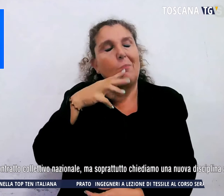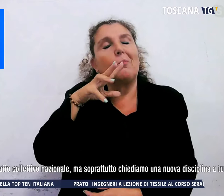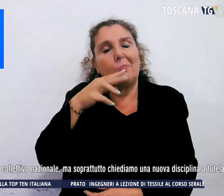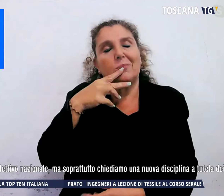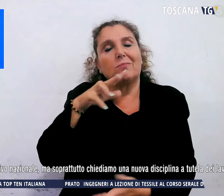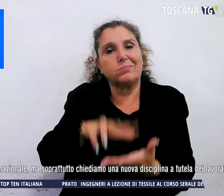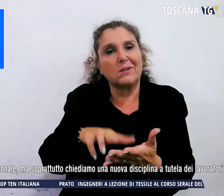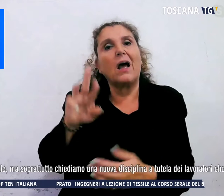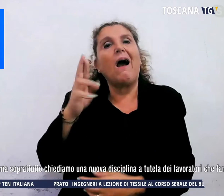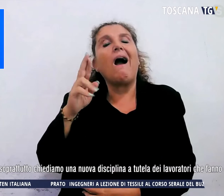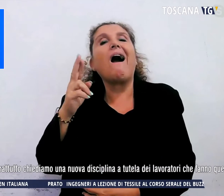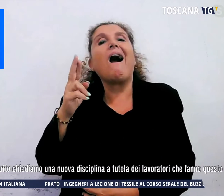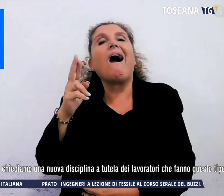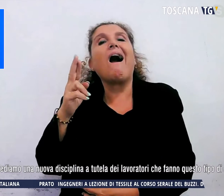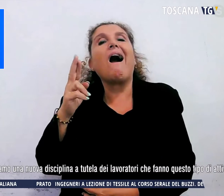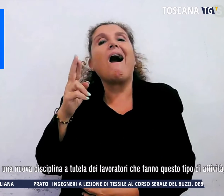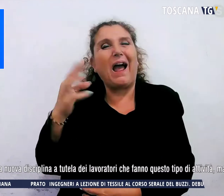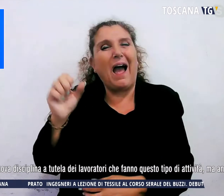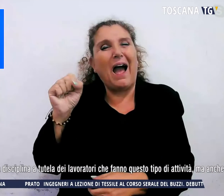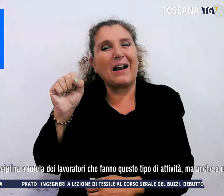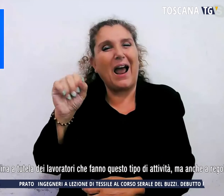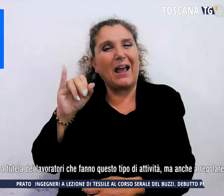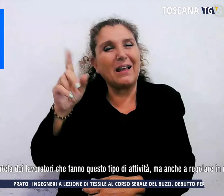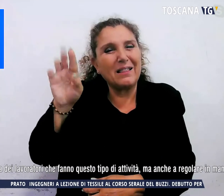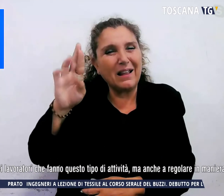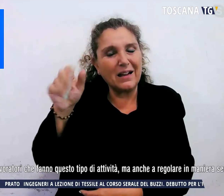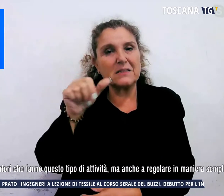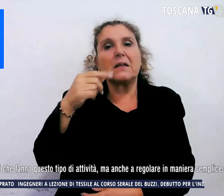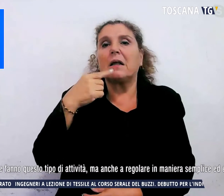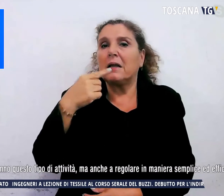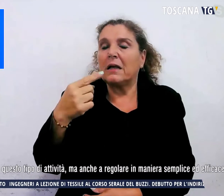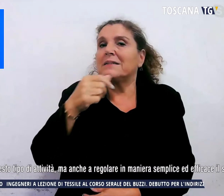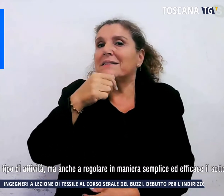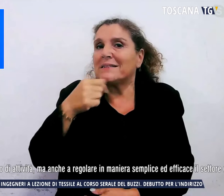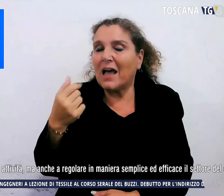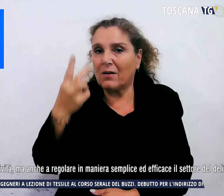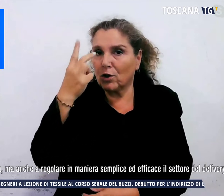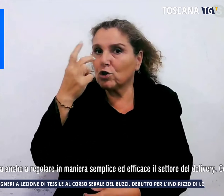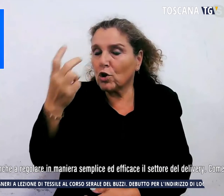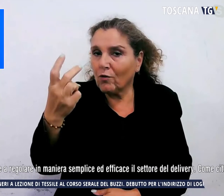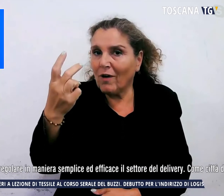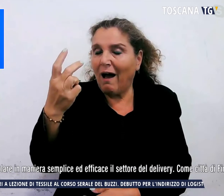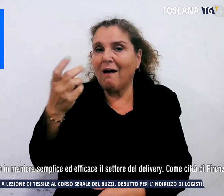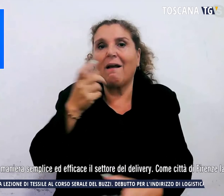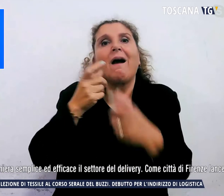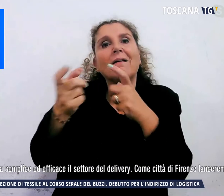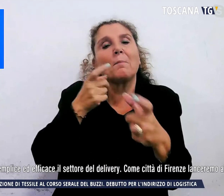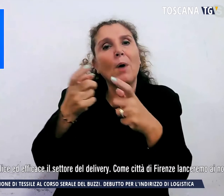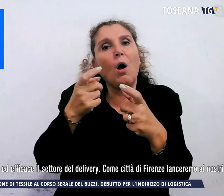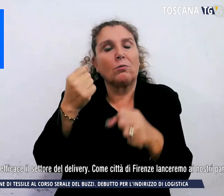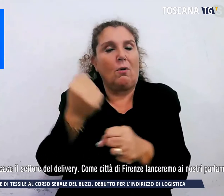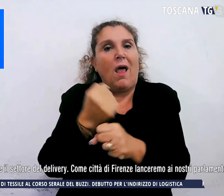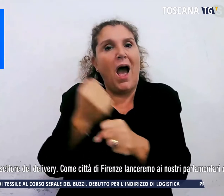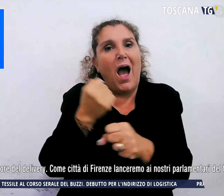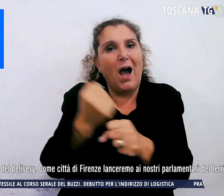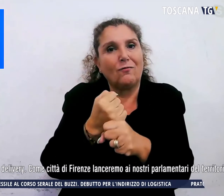abbiamo più volte detto che è necessario individuare il rapporto di lavoro nell'ambito di